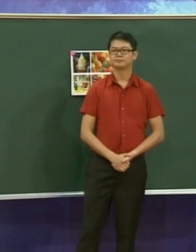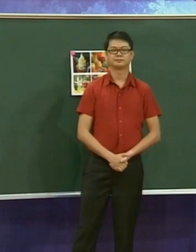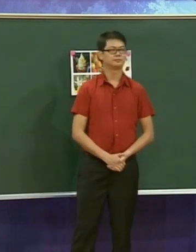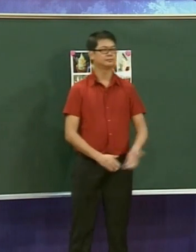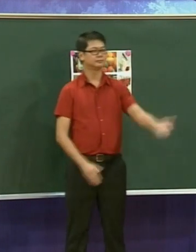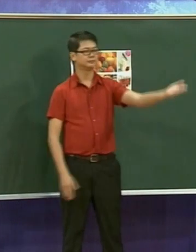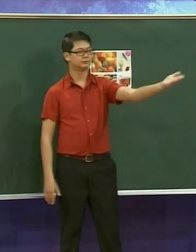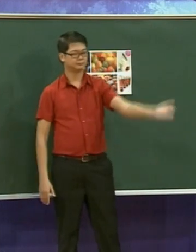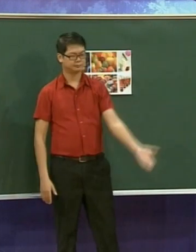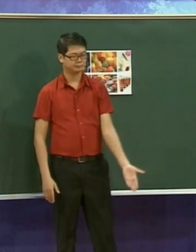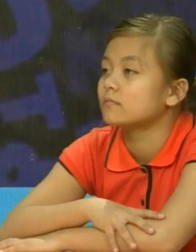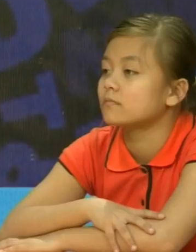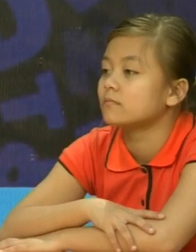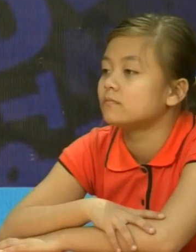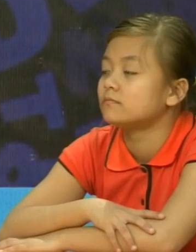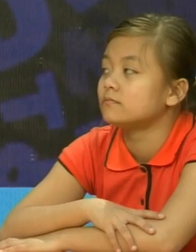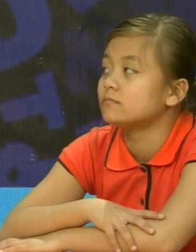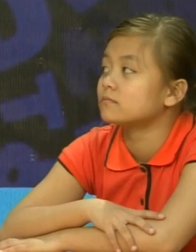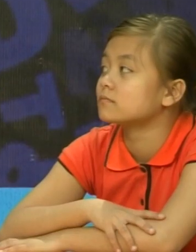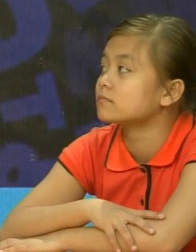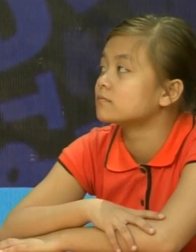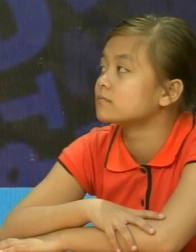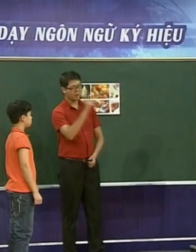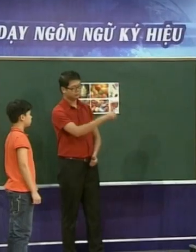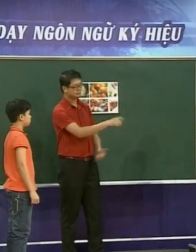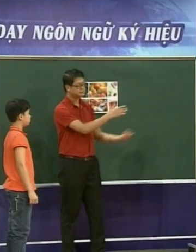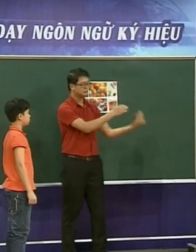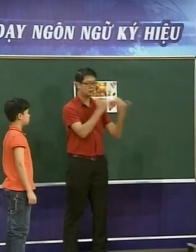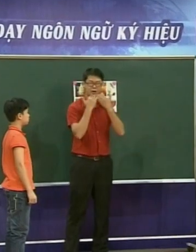Thế các em cùng thực hành mẫu câu giao tiếp Ở nhà bạn giúp bố mẹ làm gì với hai bạn nữa nhé